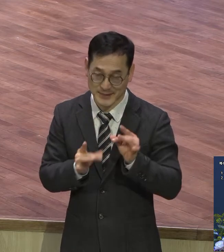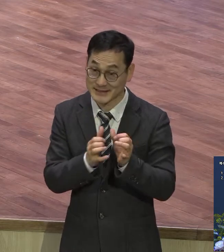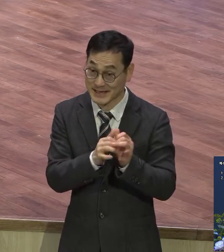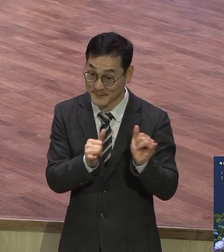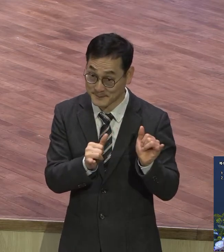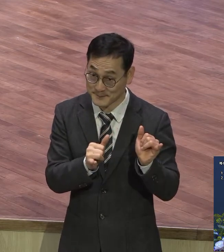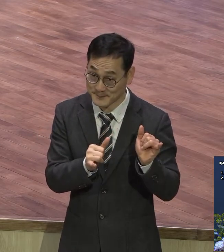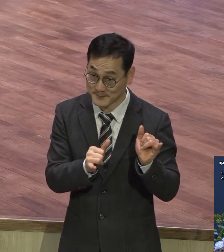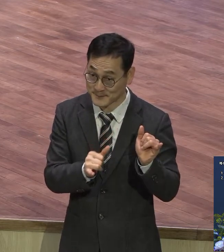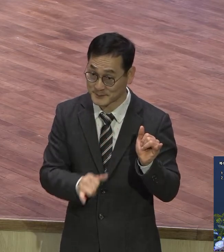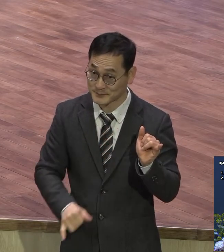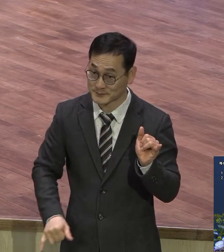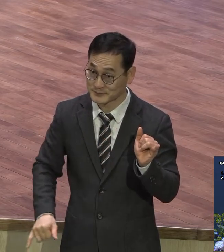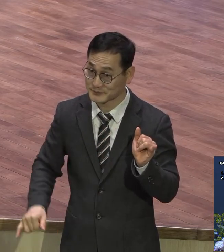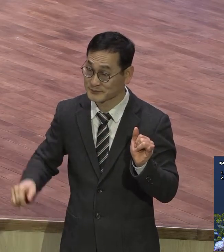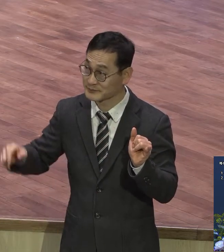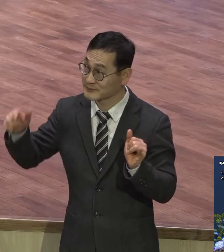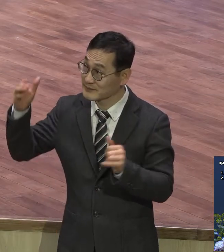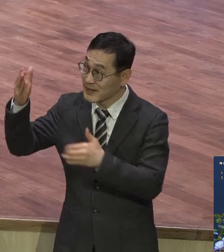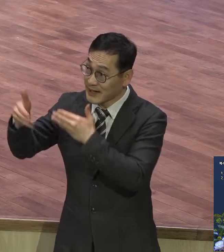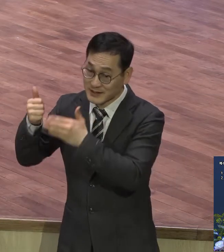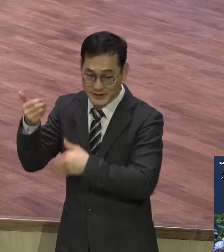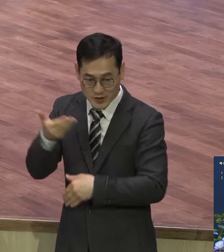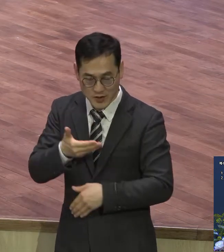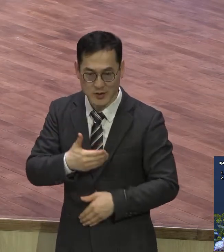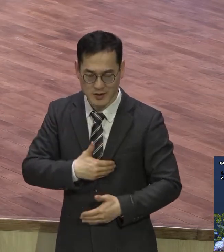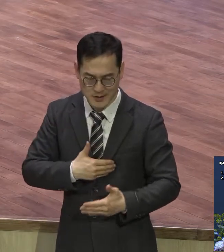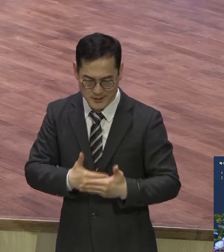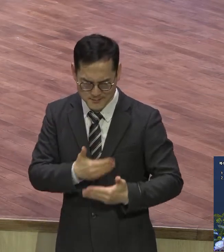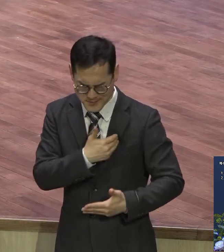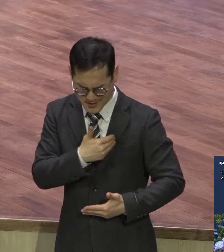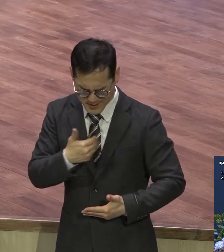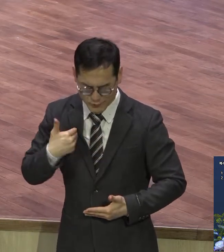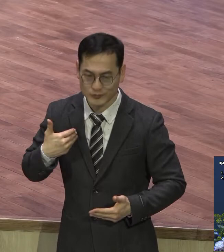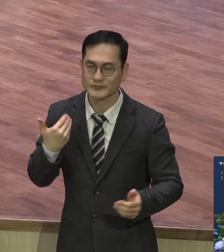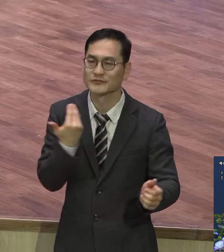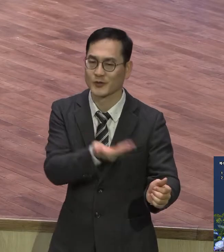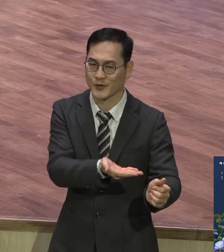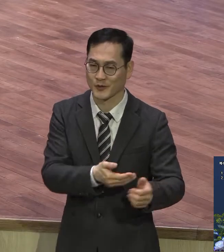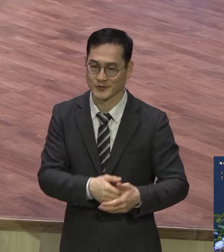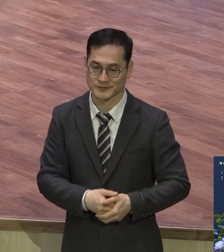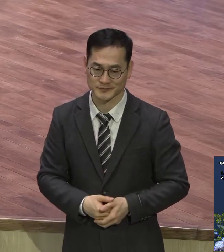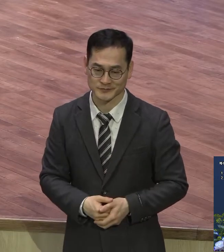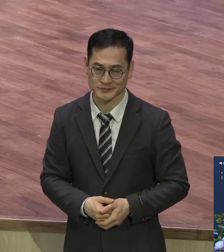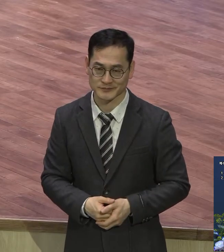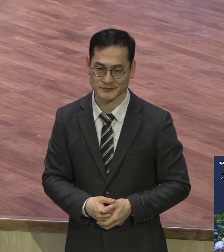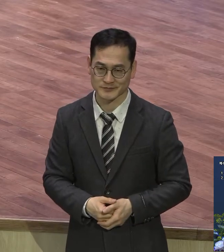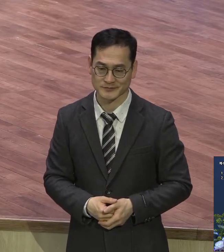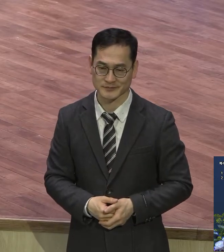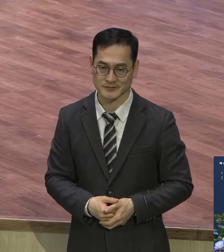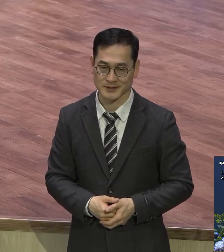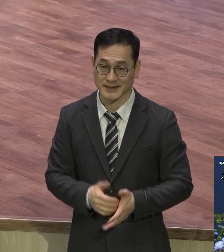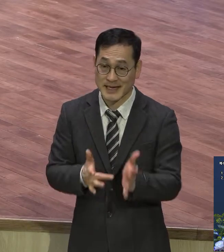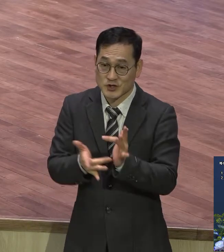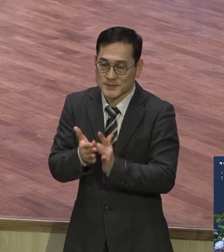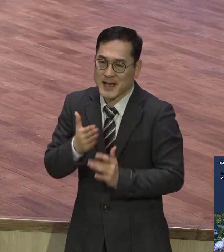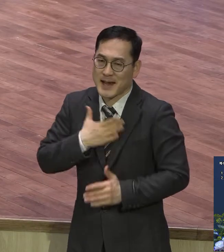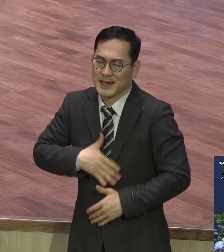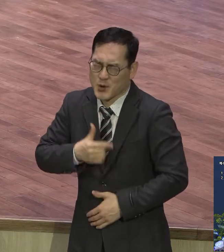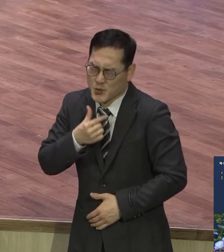배부름의 축복을 준다 의에 줄이고 목마른 자 예수 그리스도를 더 깊이 알아가기 원하고 그야말로 이 말씀 속에